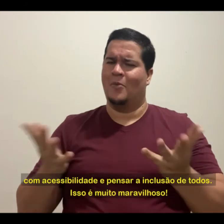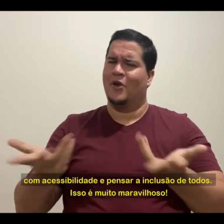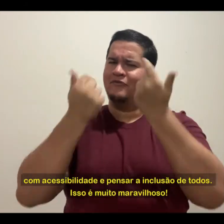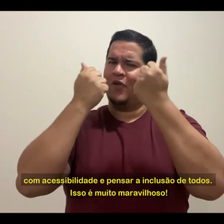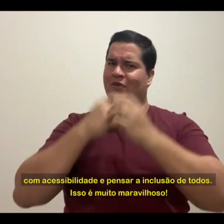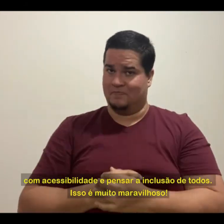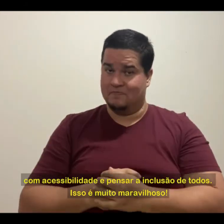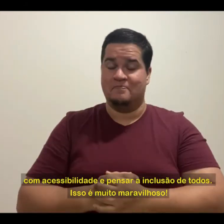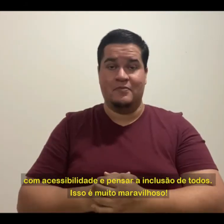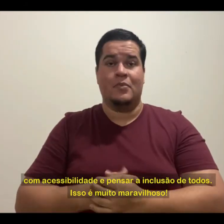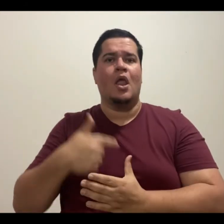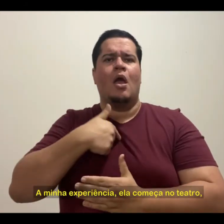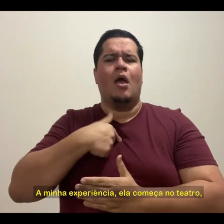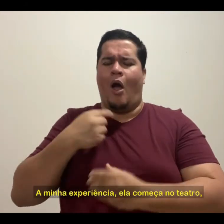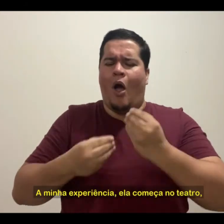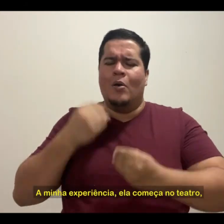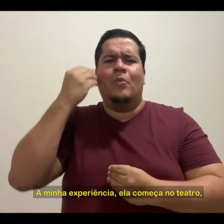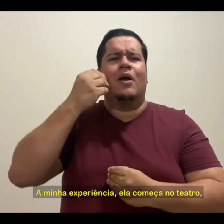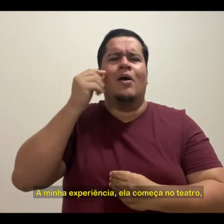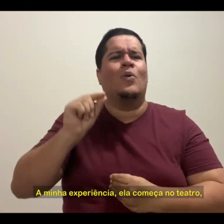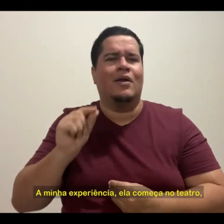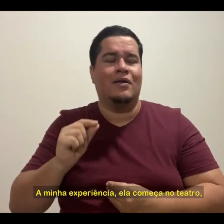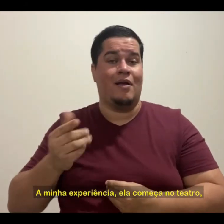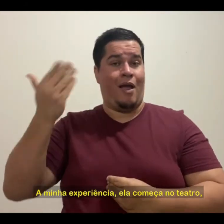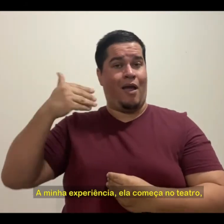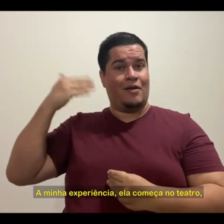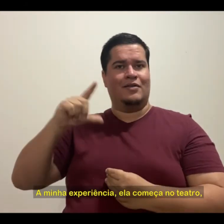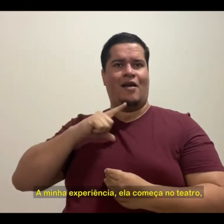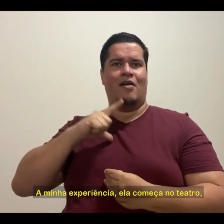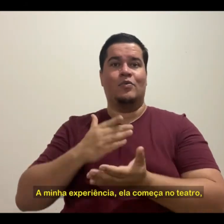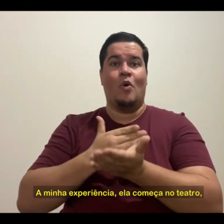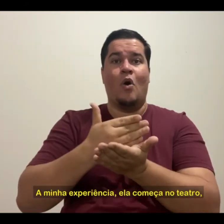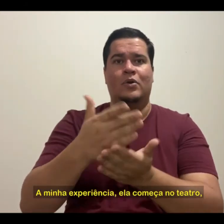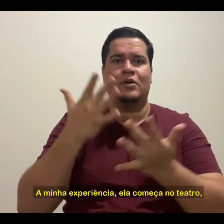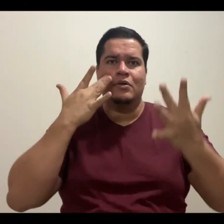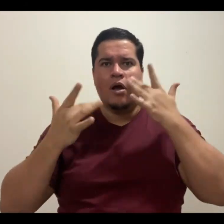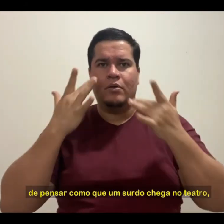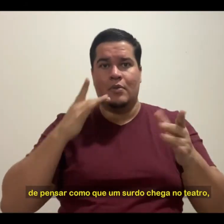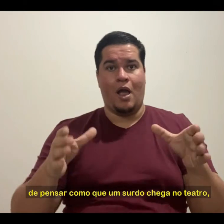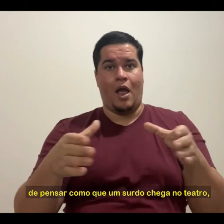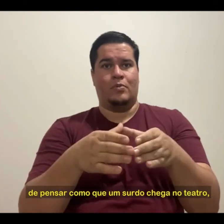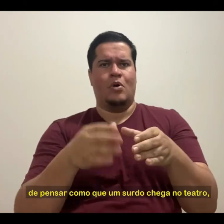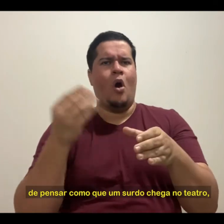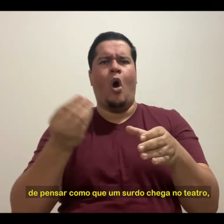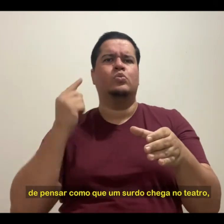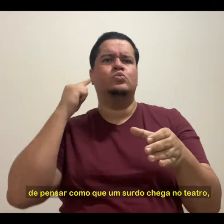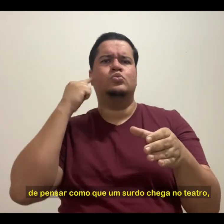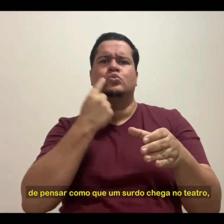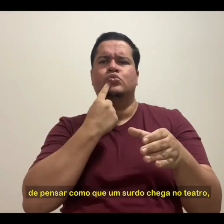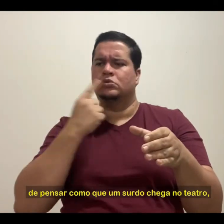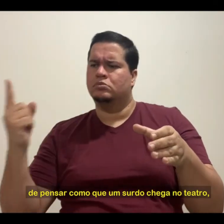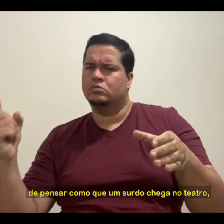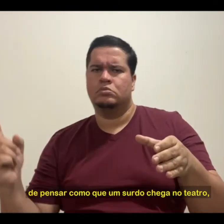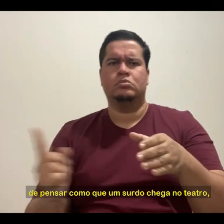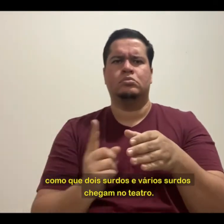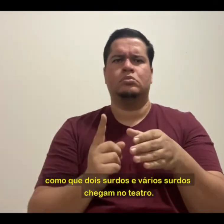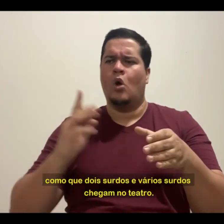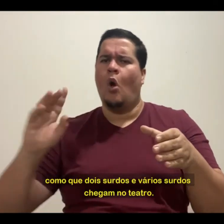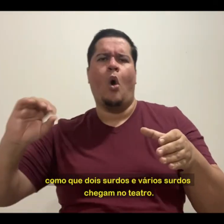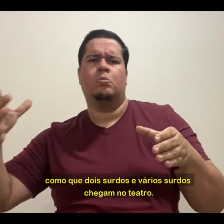muito maravilhoso. A minha experiência, ela começa no teatro. De pensar como que um surdo chega no teatro, como que dois